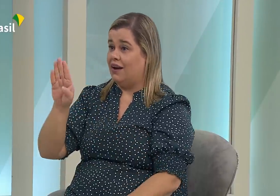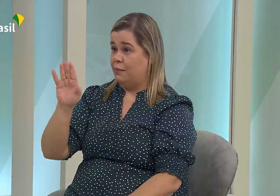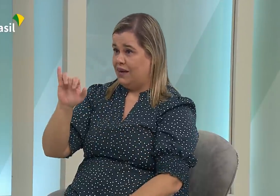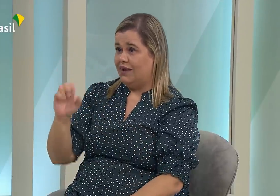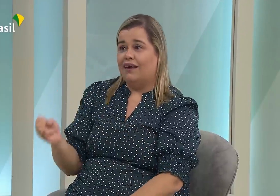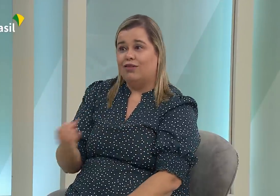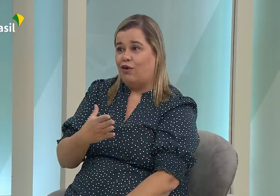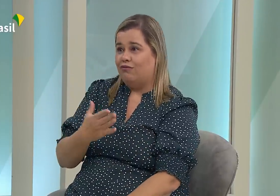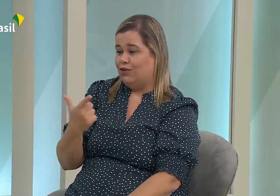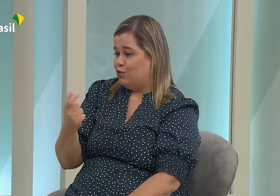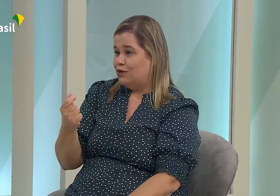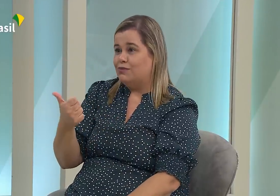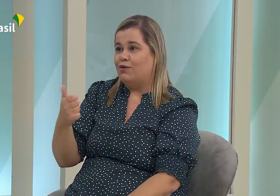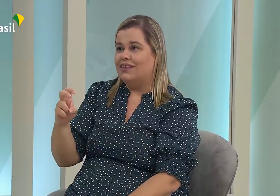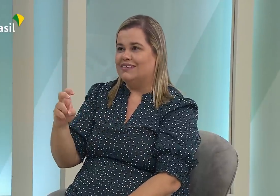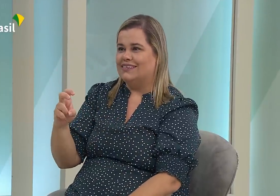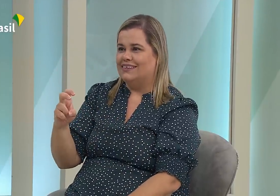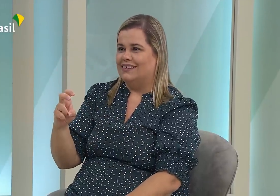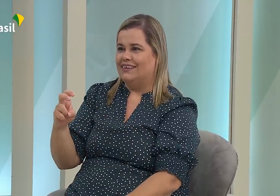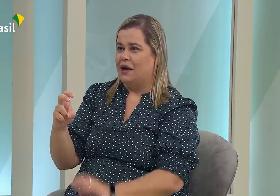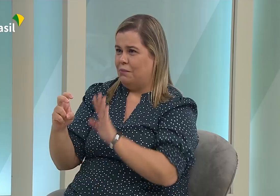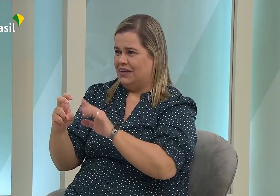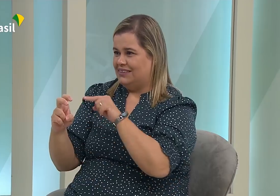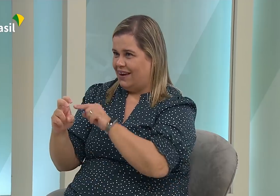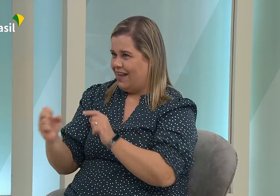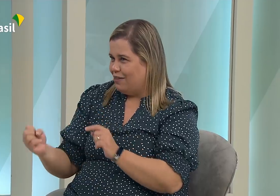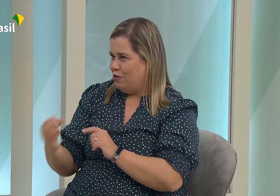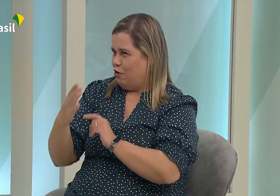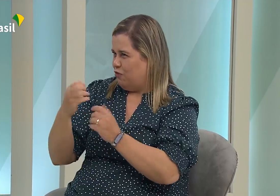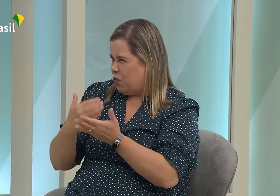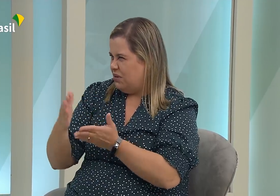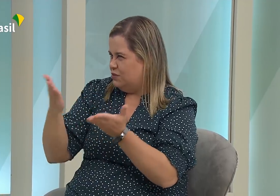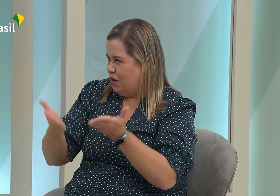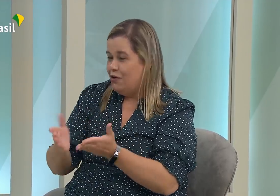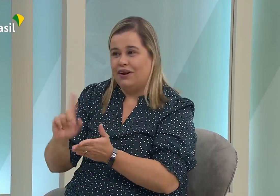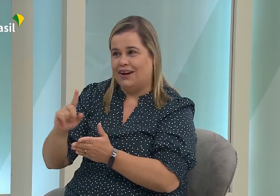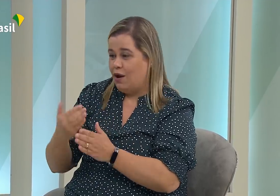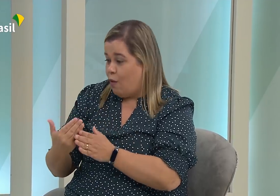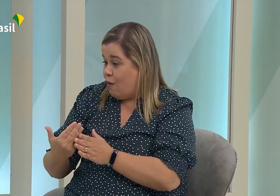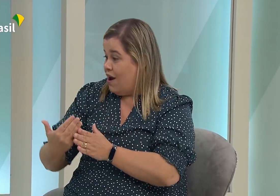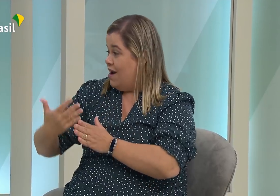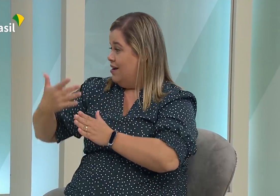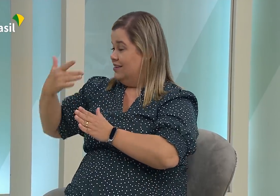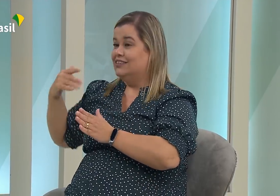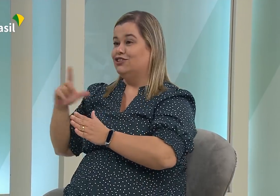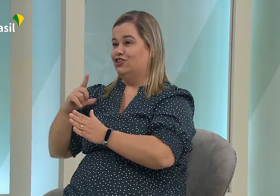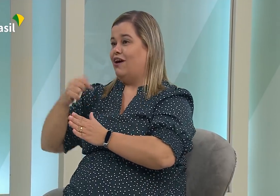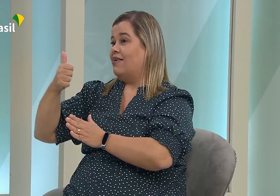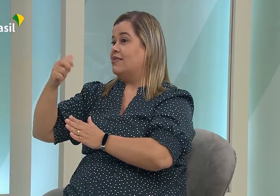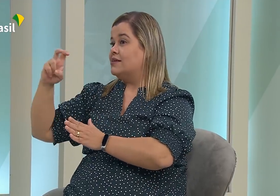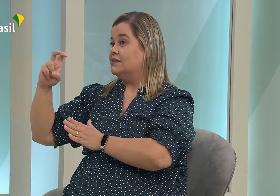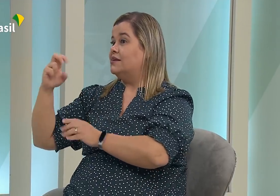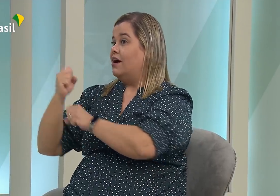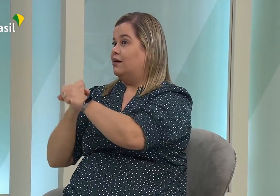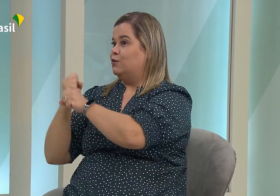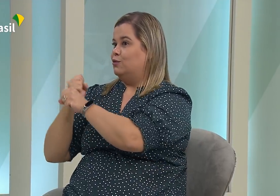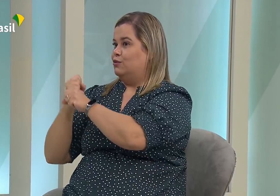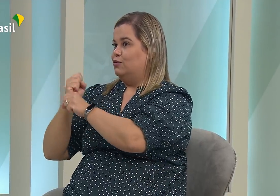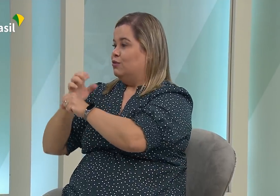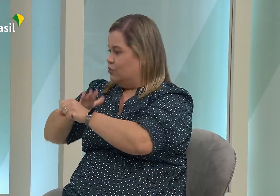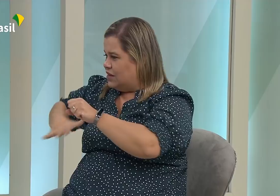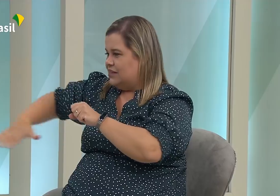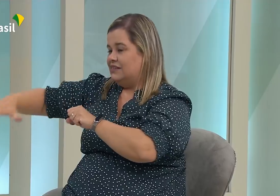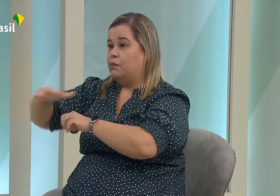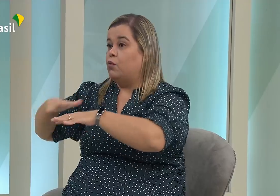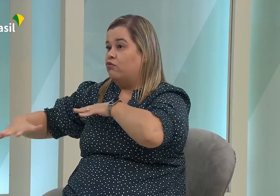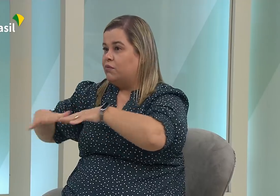milhões, mas não entendem ainda. A LBI, por exemplo, é de 2015. E foi uma lei que não se iniciou em 2015,